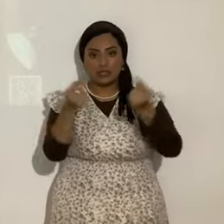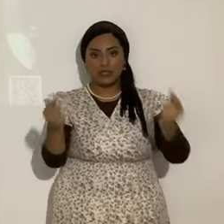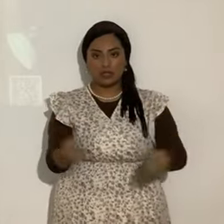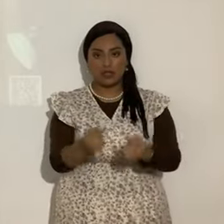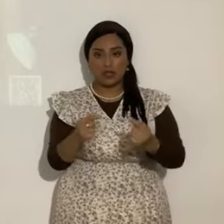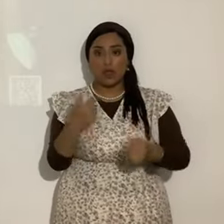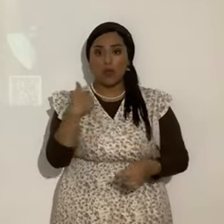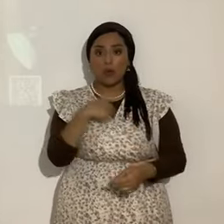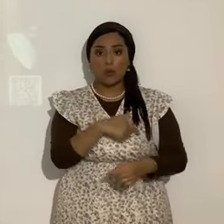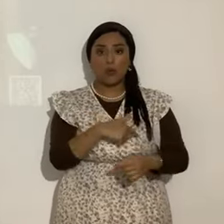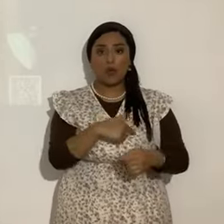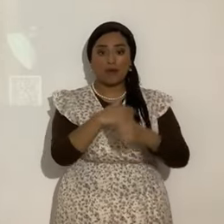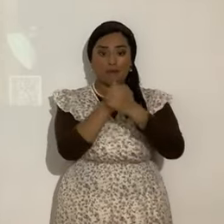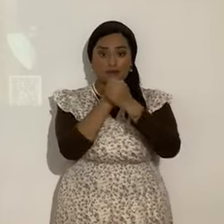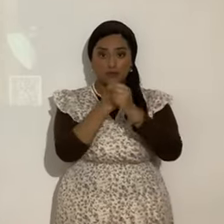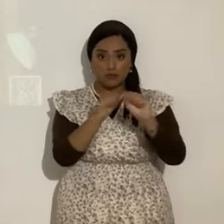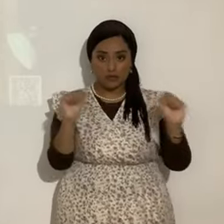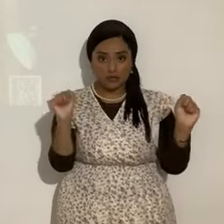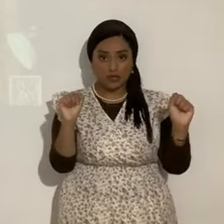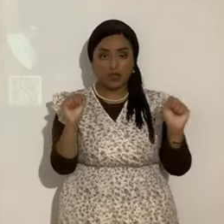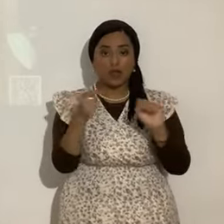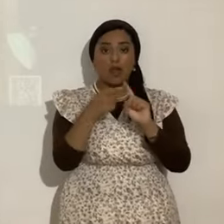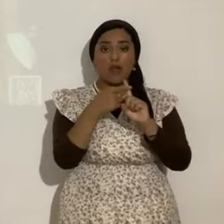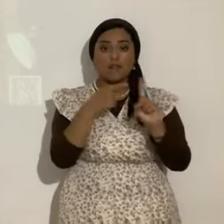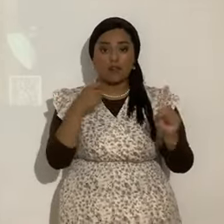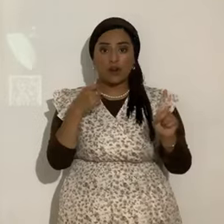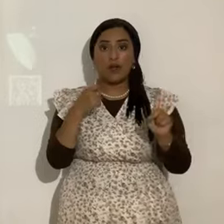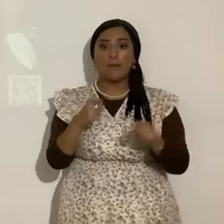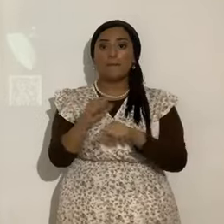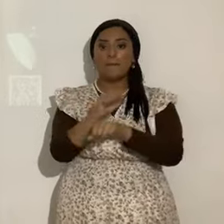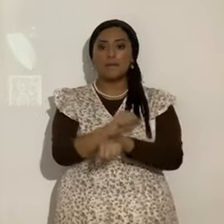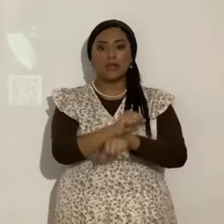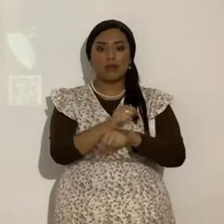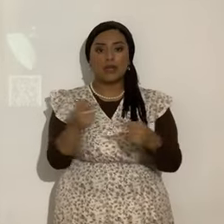Somos libres. De la esclavitud del pecado.